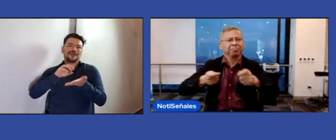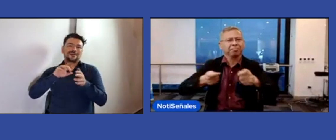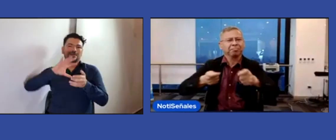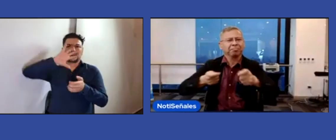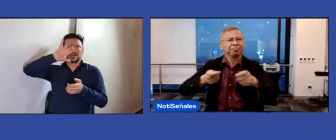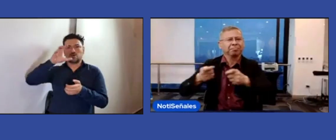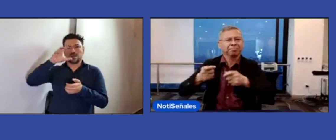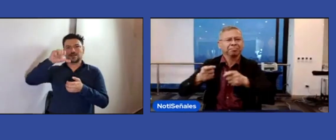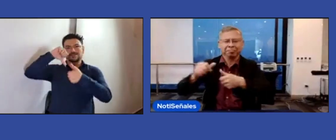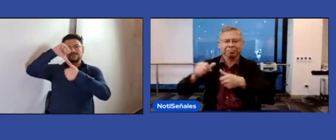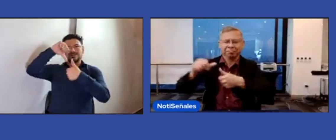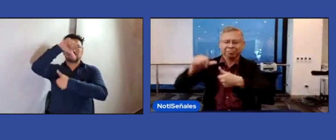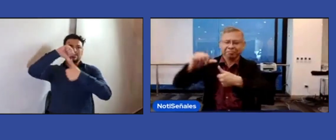WFD para Centroamérica.